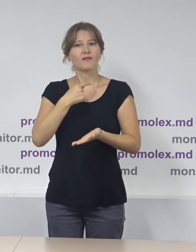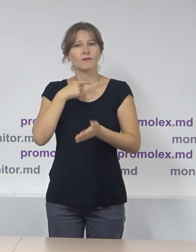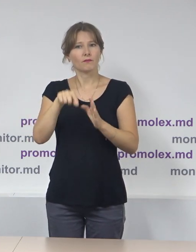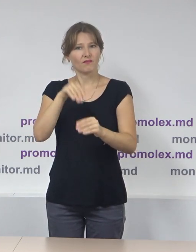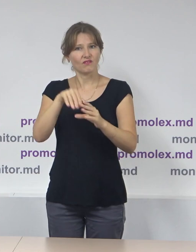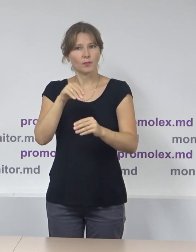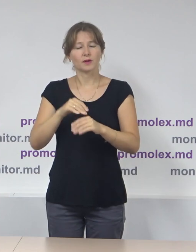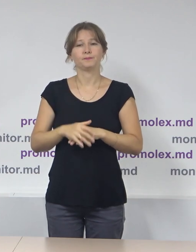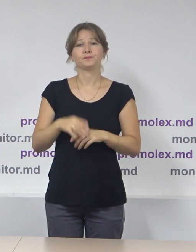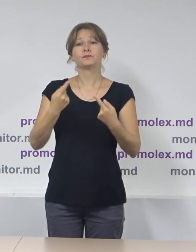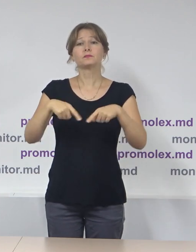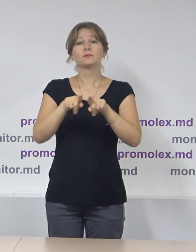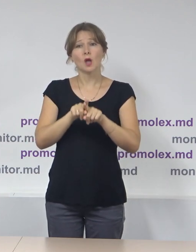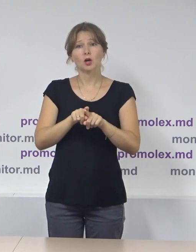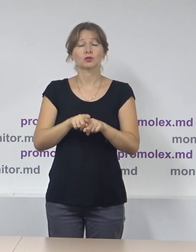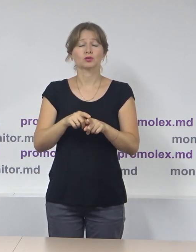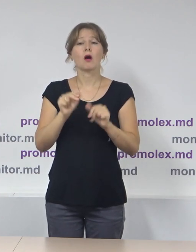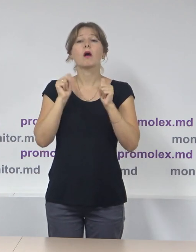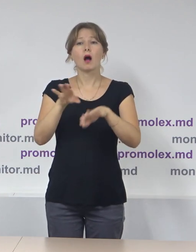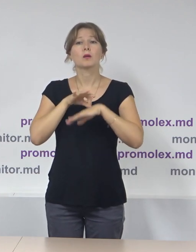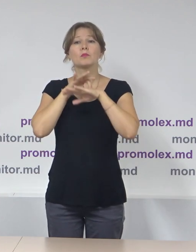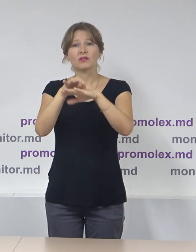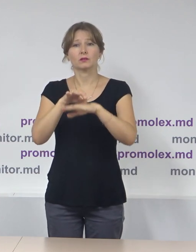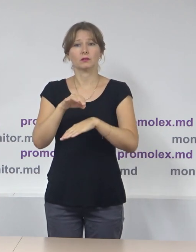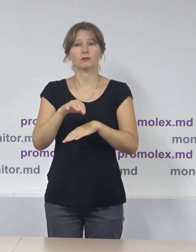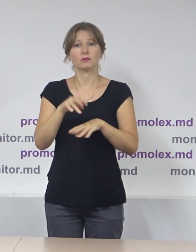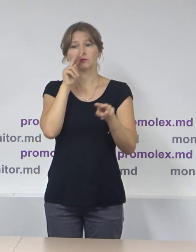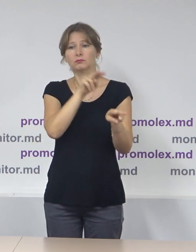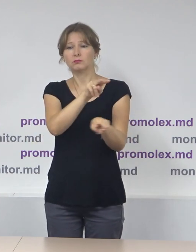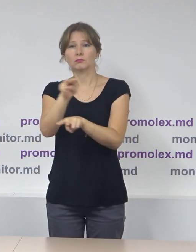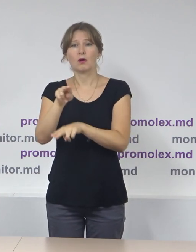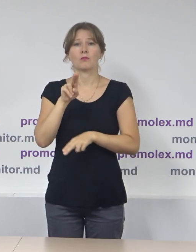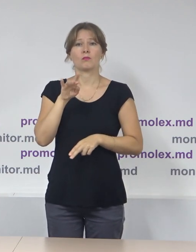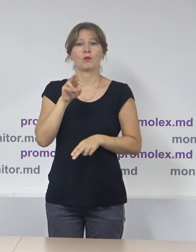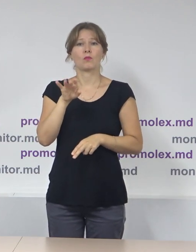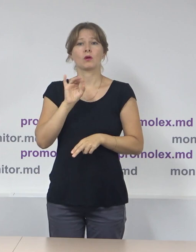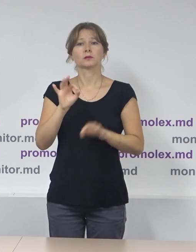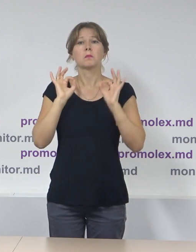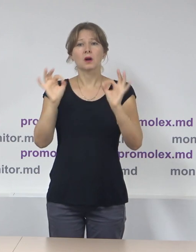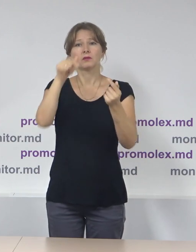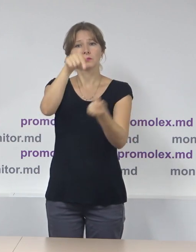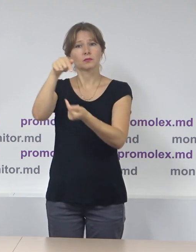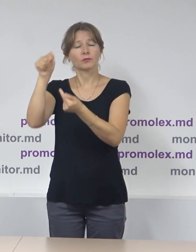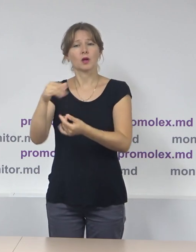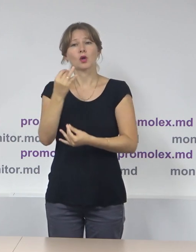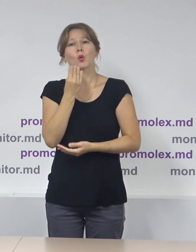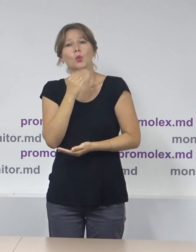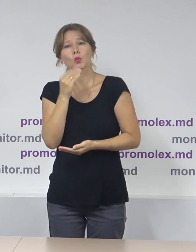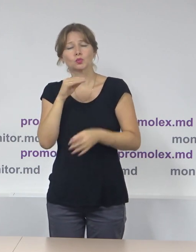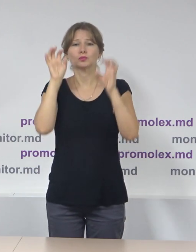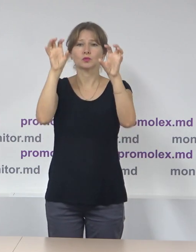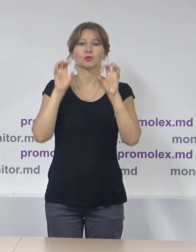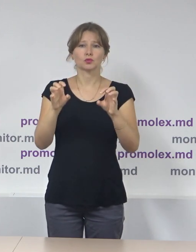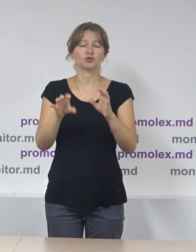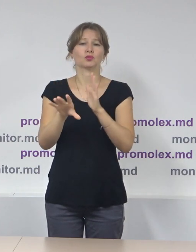în mod tradițional, misiunii de observare organizate de Promolec ne servesc ulterior pentru formularea propunerilor de îmbunătățire a legislației